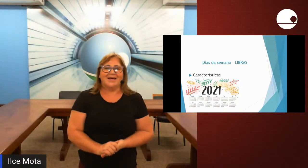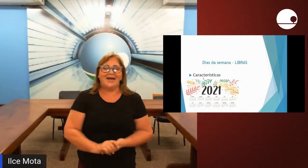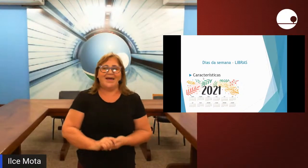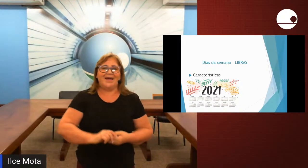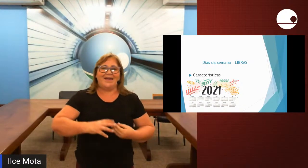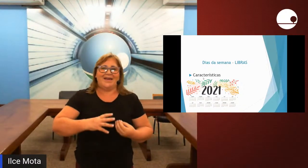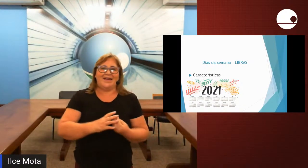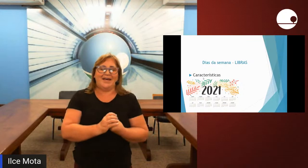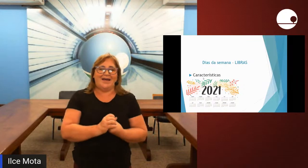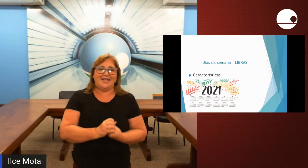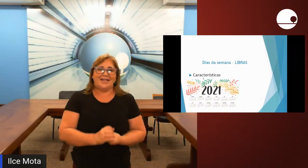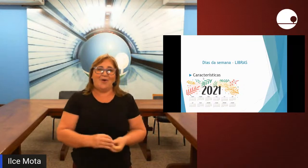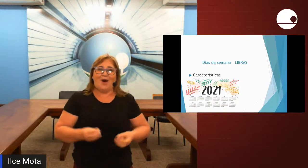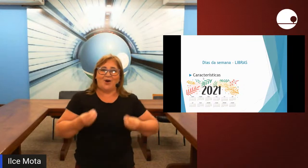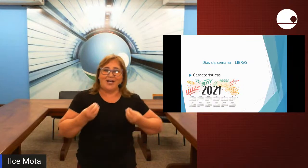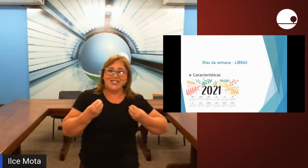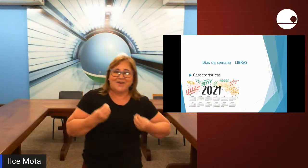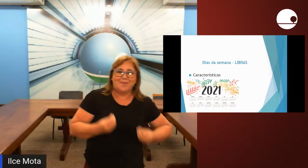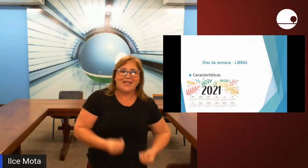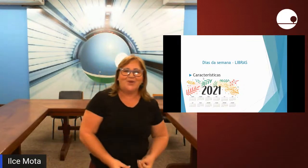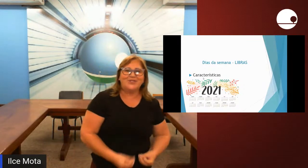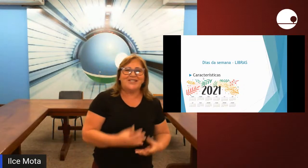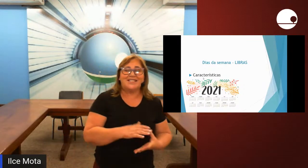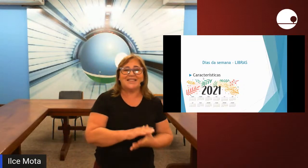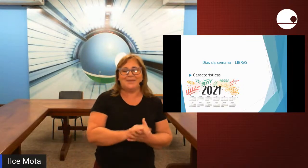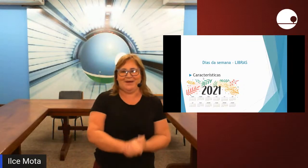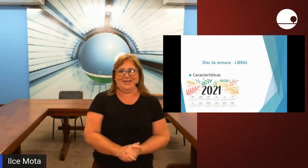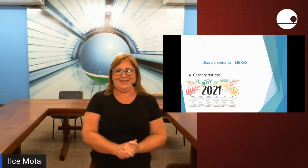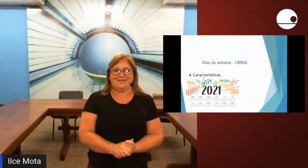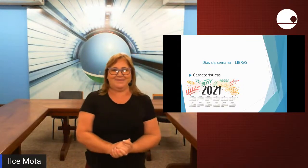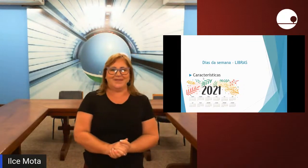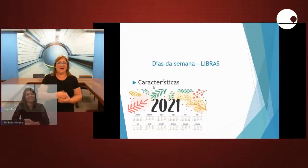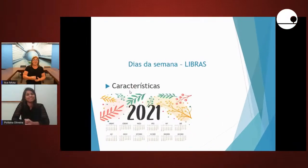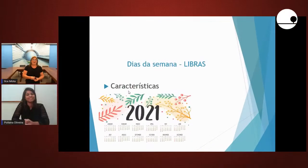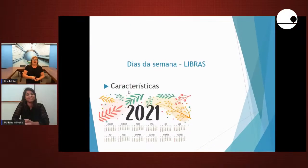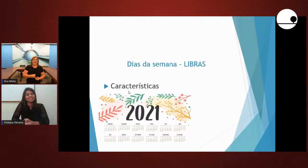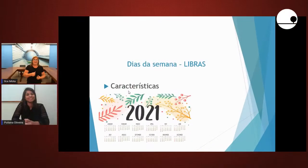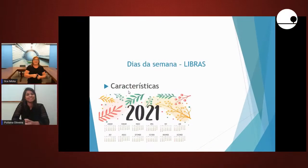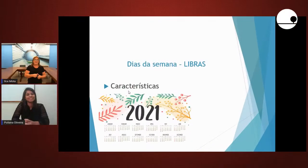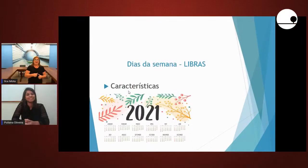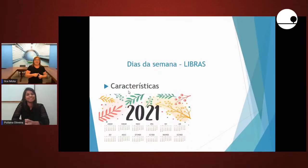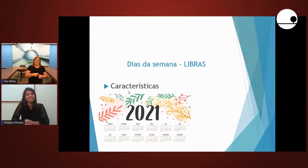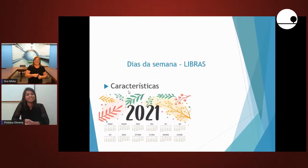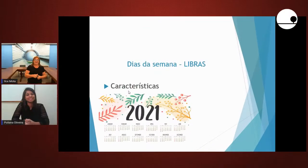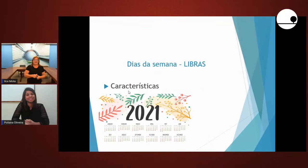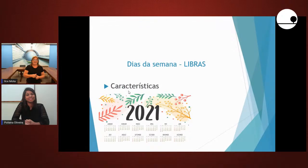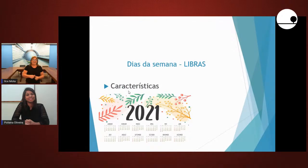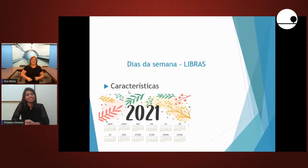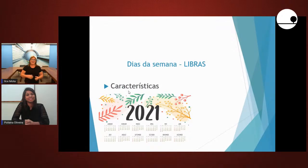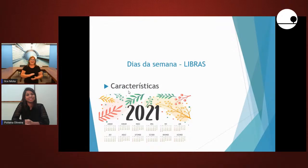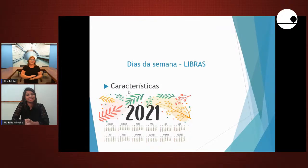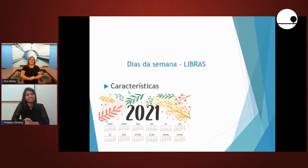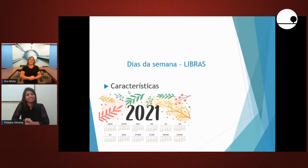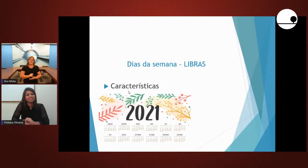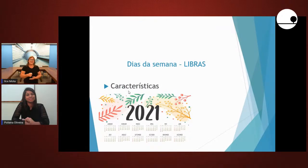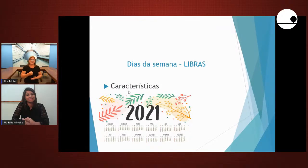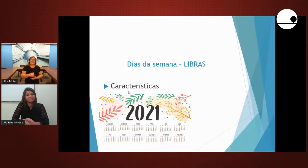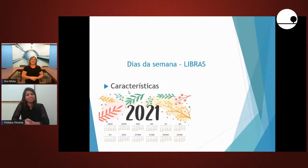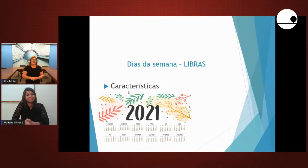é agora a gente vai aprender os dias das semanas então primeira coisa eu vou ensinar pra vocês o sinal de